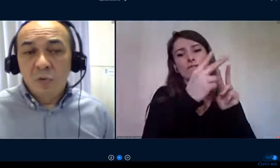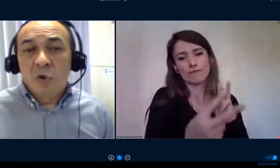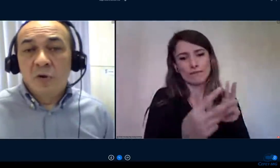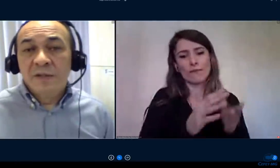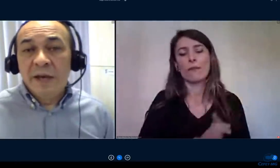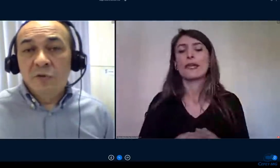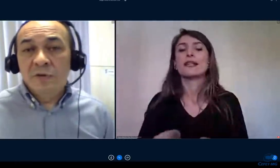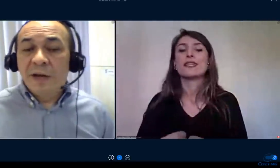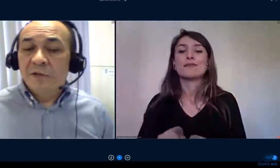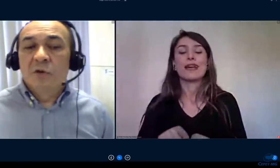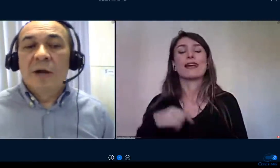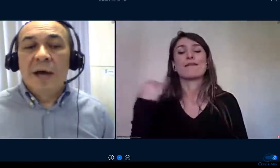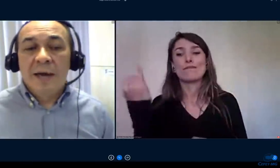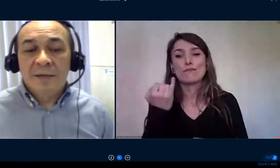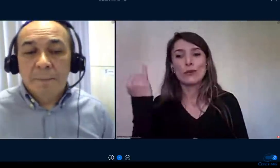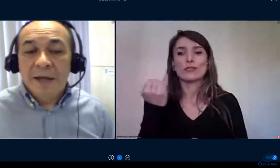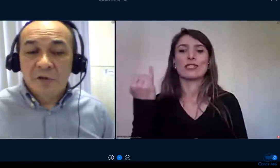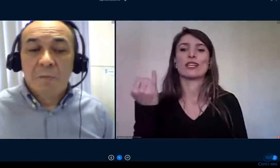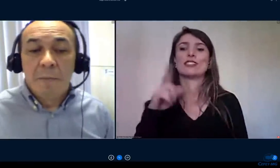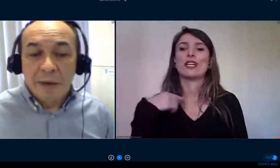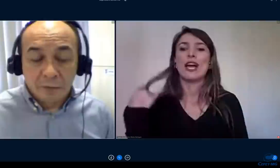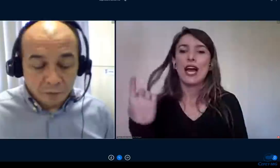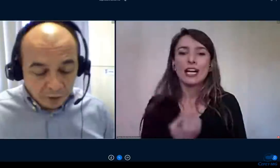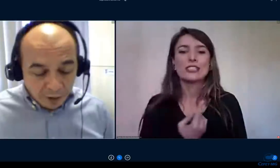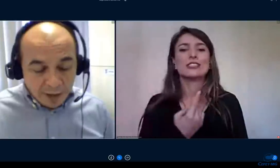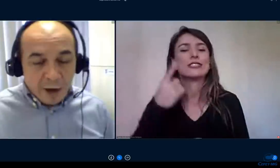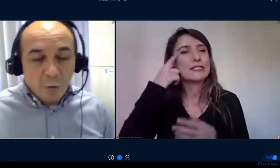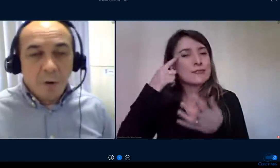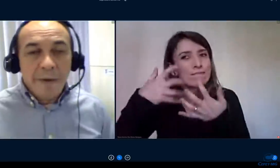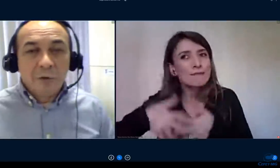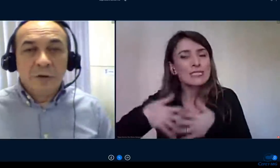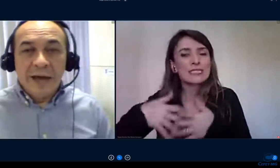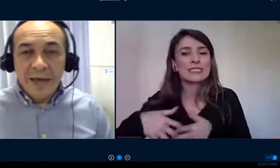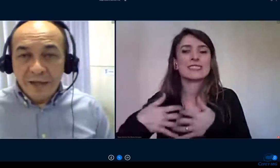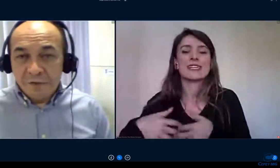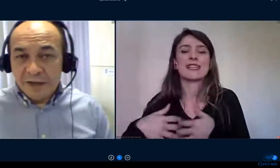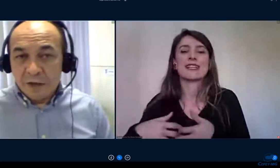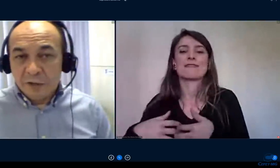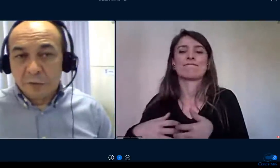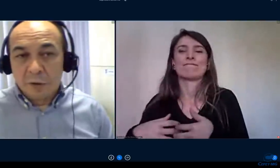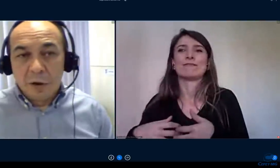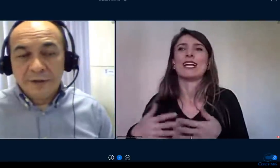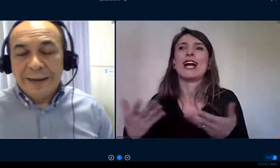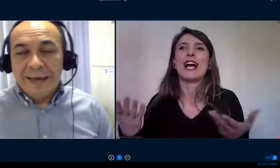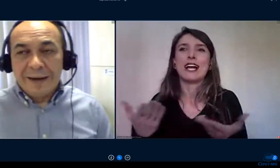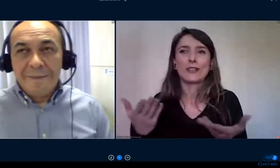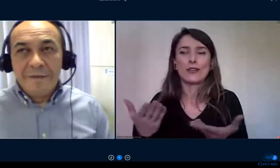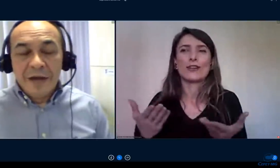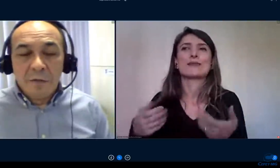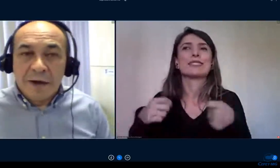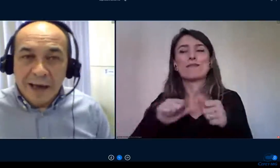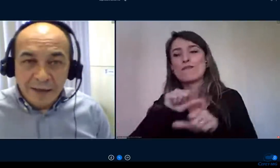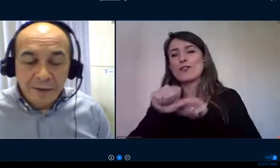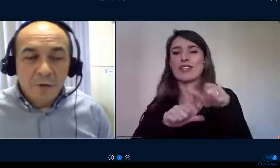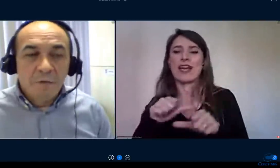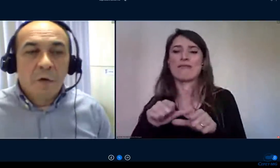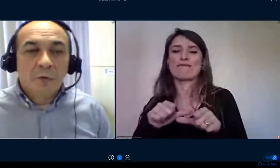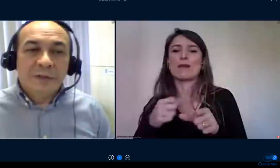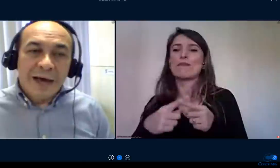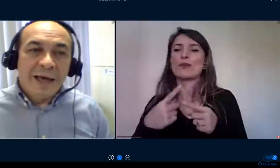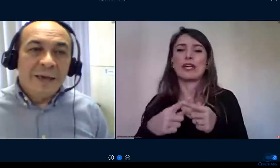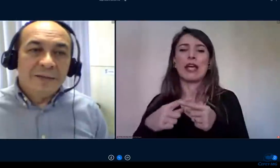de alguns conceitos tradicionais para esse momento é um momento onde a rede federal tecnológica ela não vai